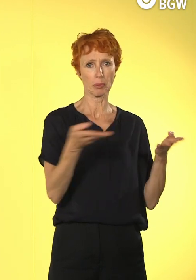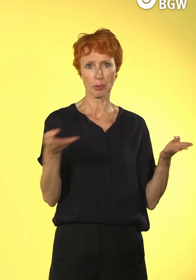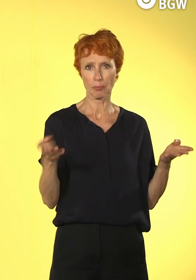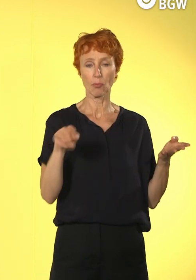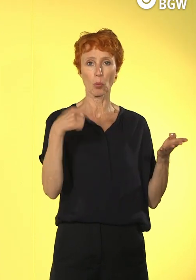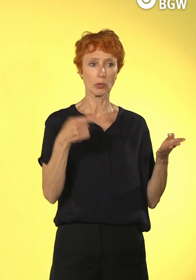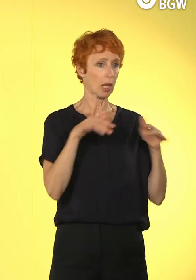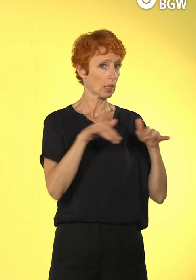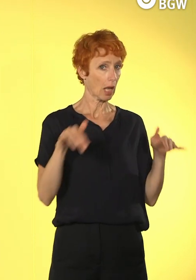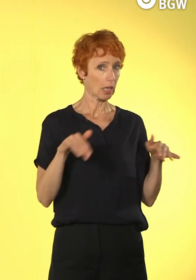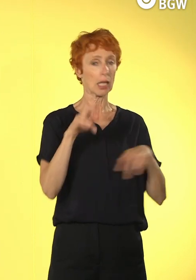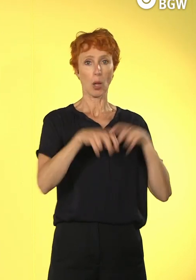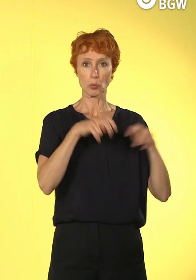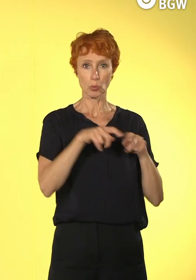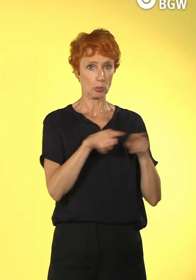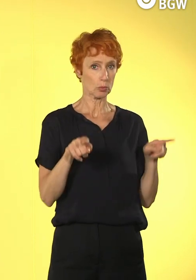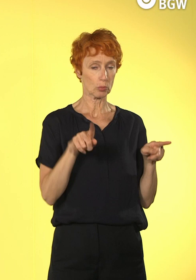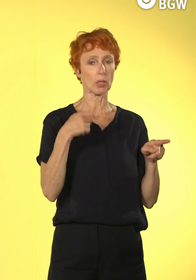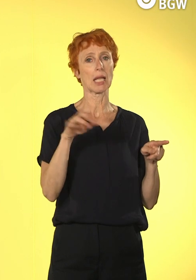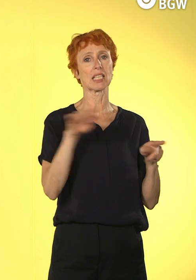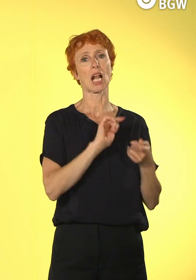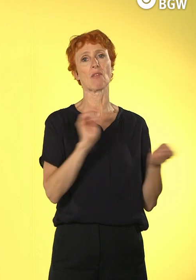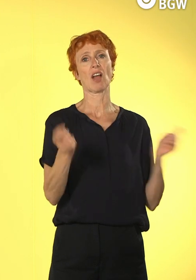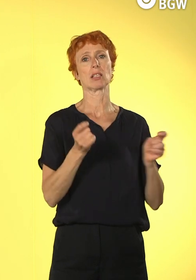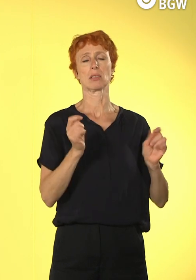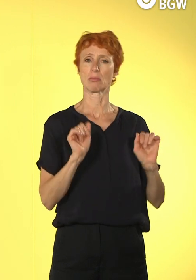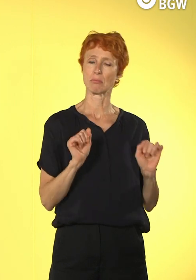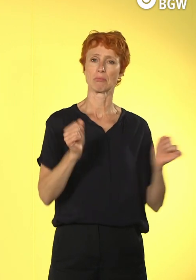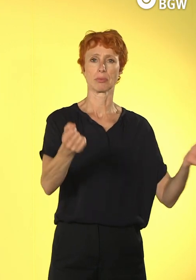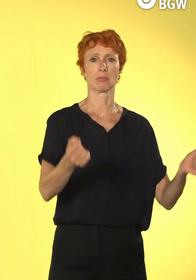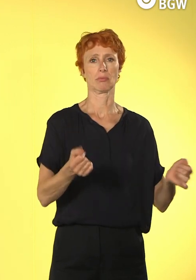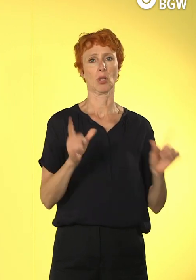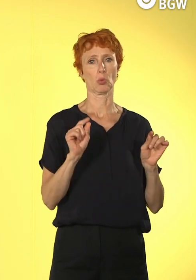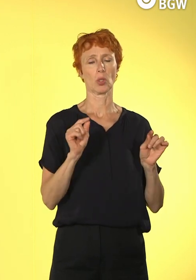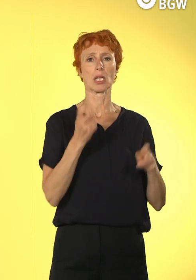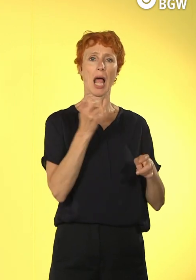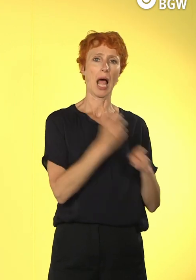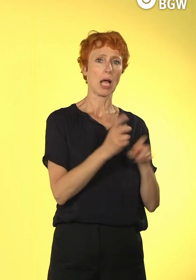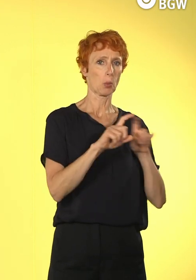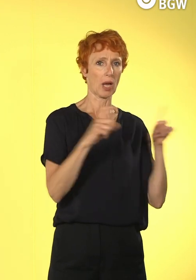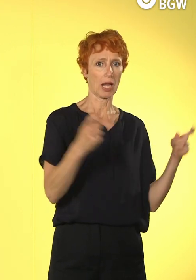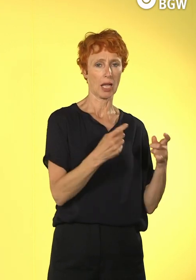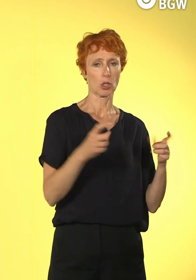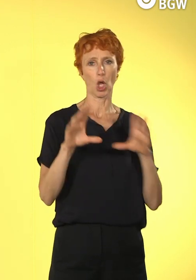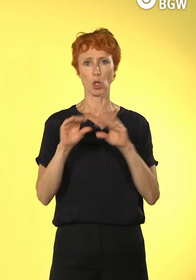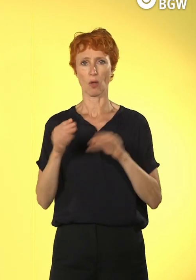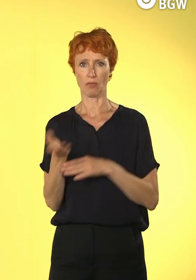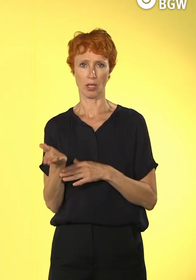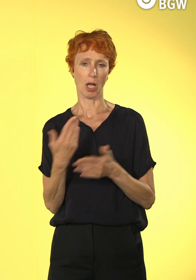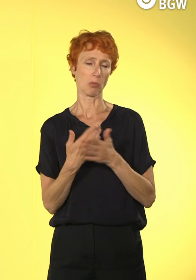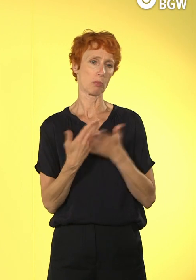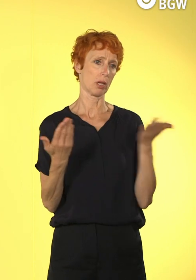digitalen Wandel überhaupt zu begleiten, also Hardware und Software. Das sind also digitale Tools oder Apps.